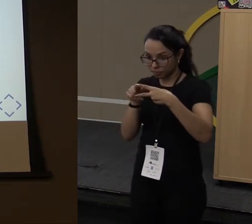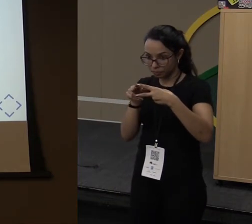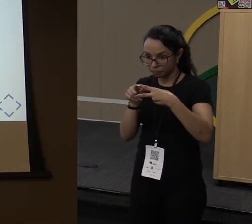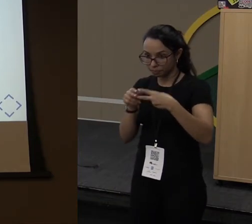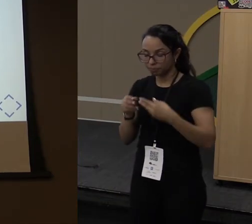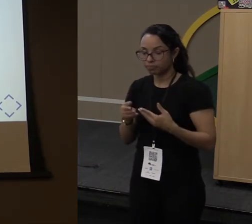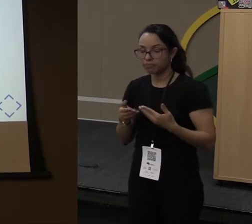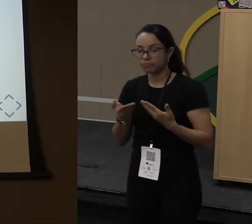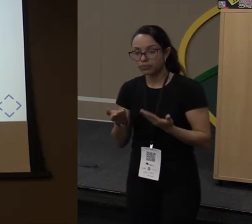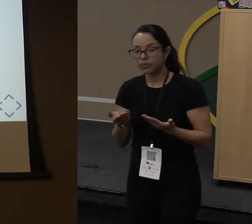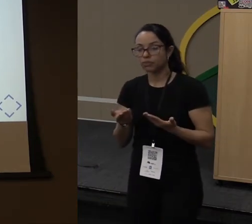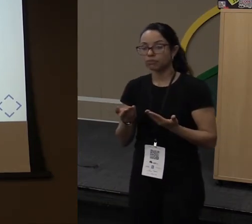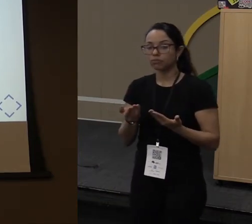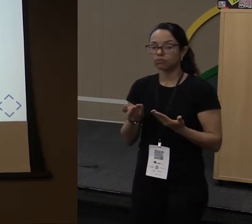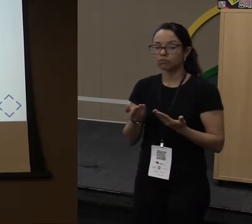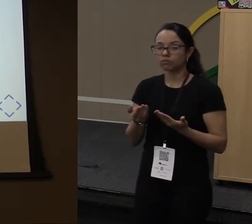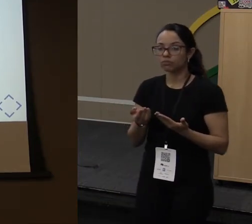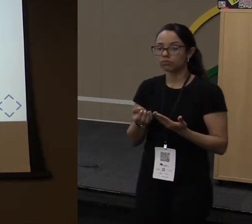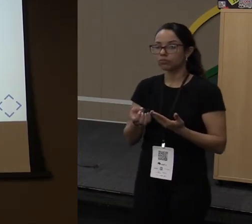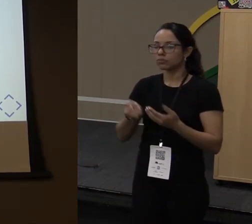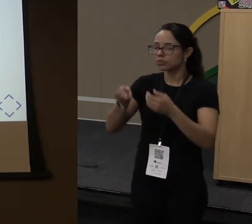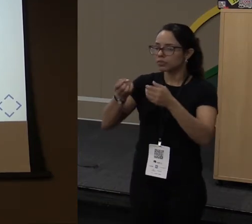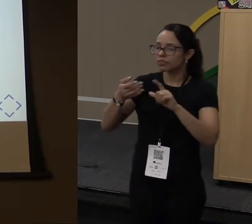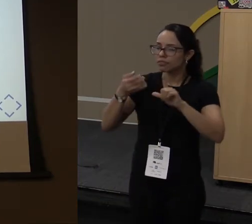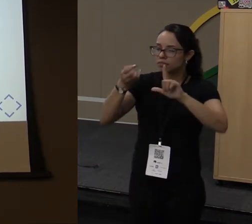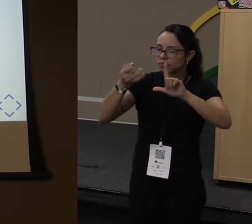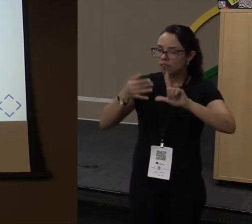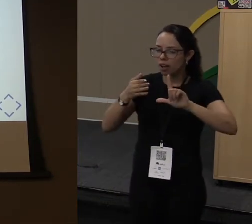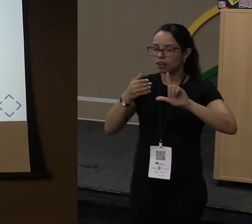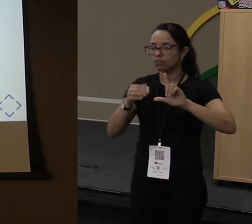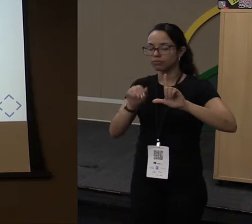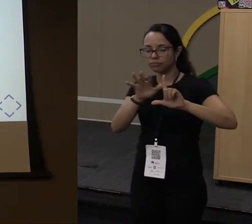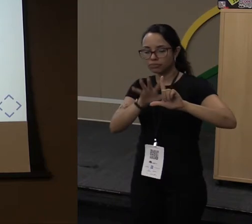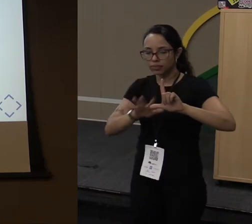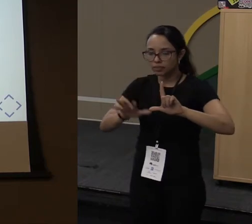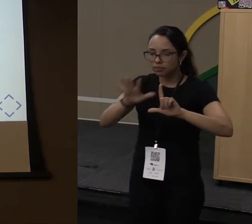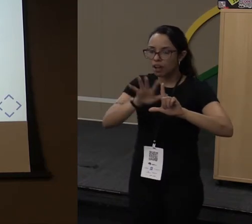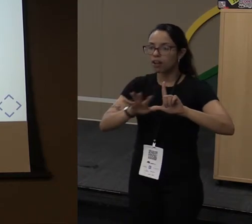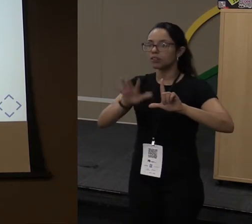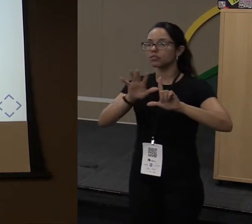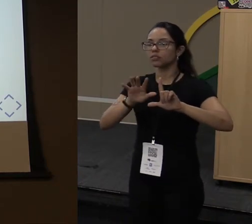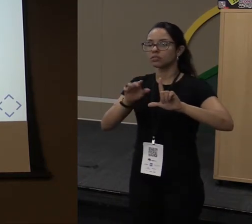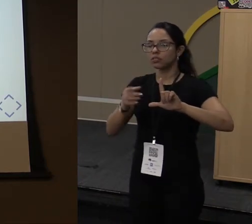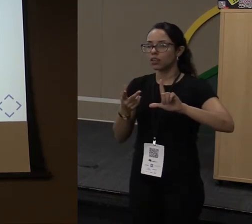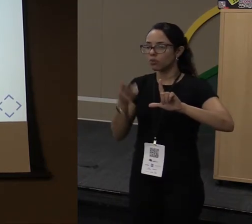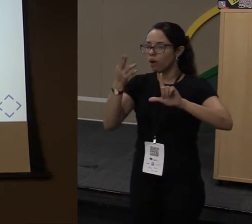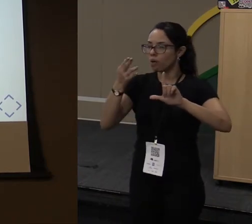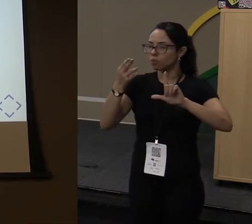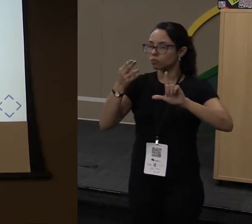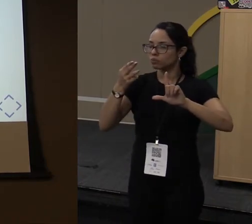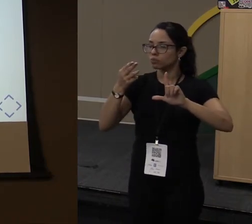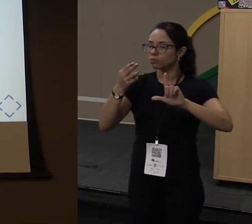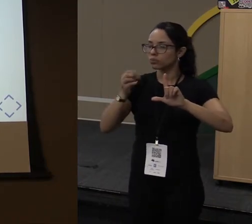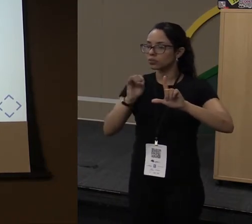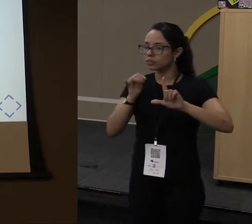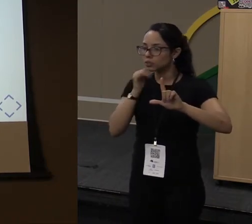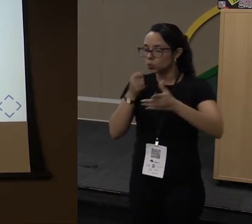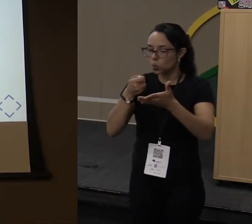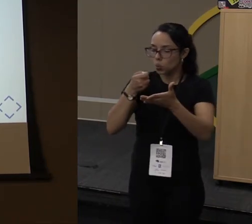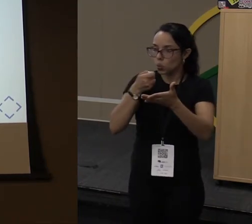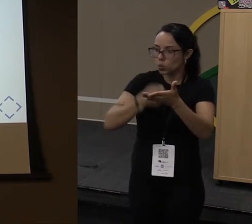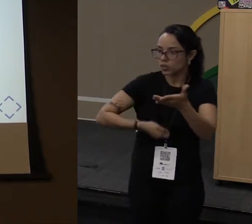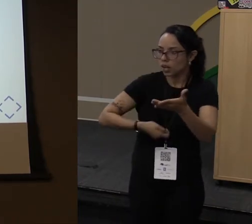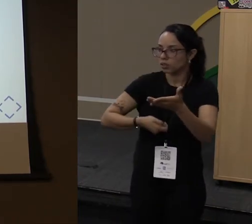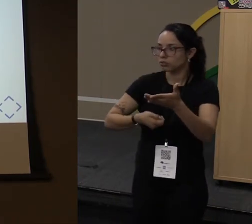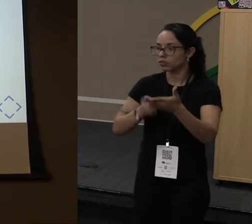Quando a gente fala de interface, a gente está falando de um contrato. Então, basicamente, se você quer alugar um apartamento, você